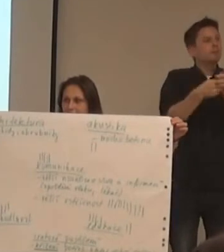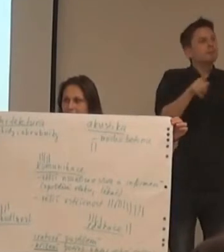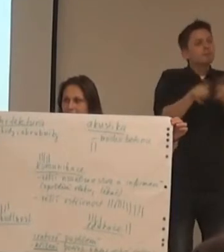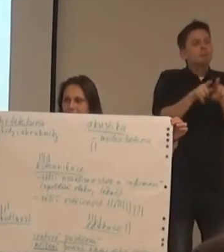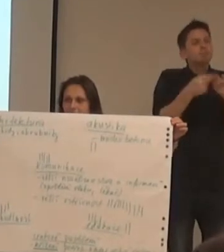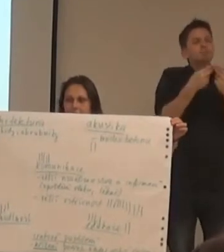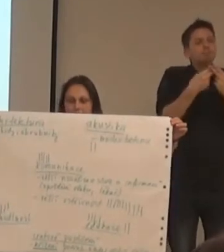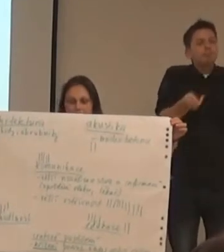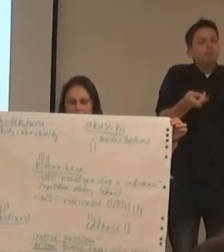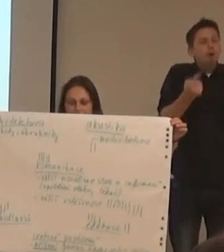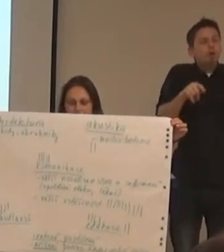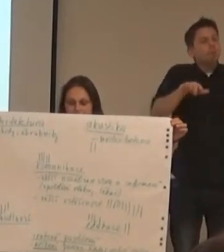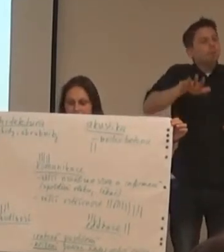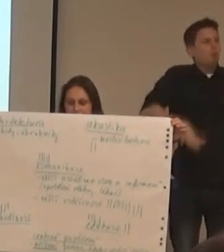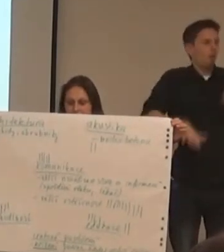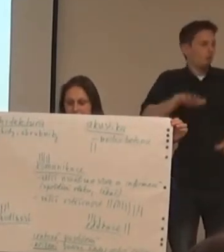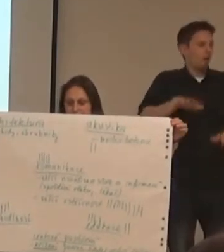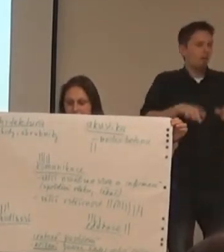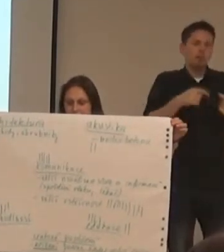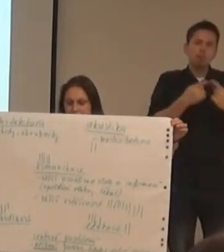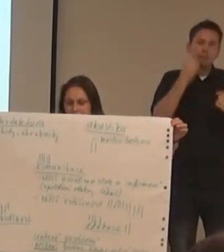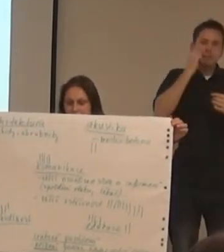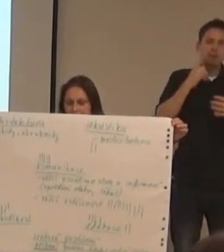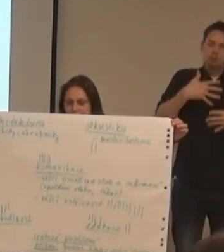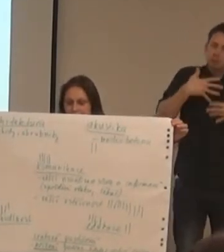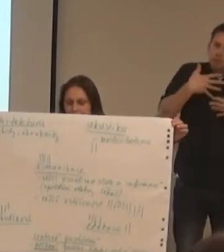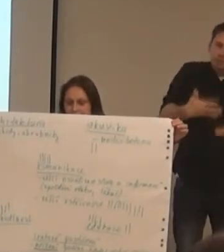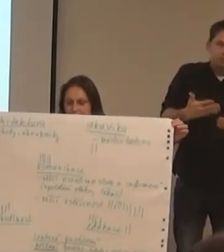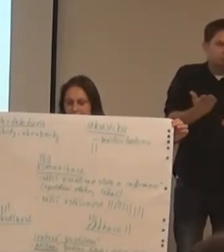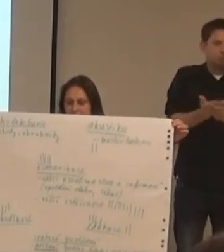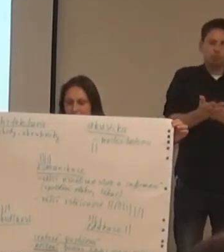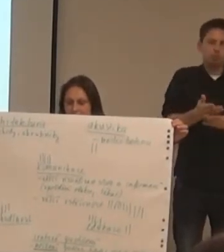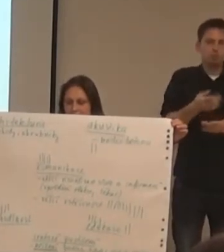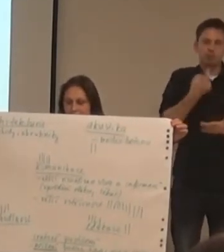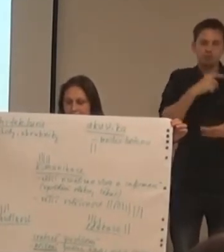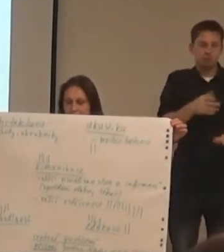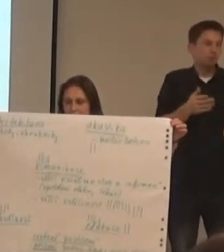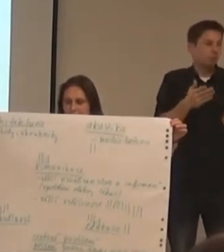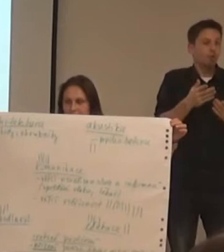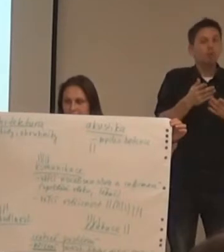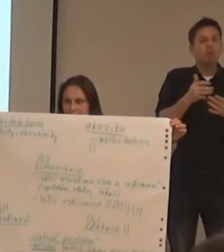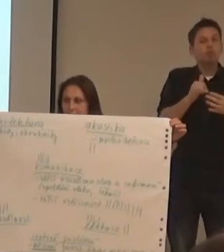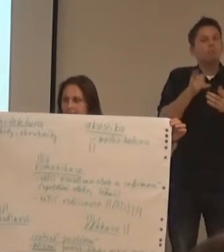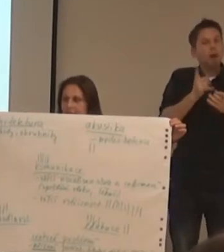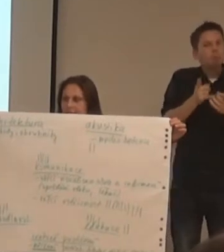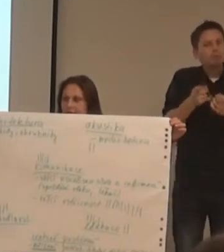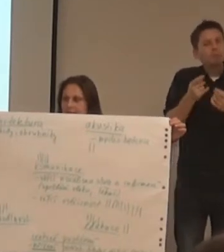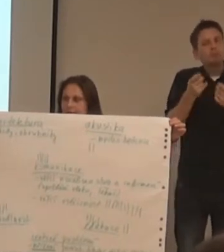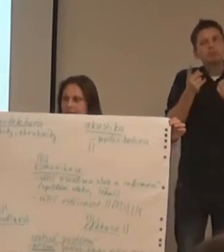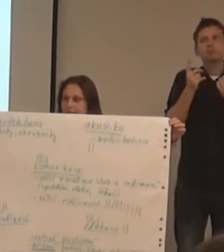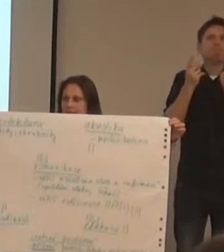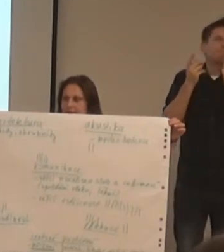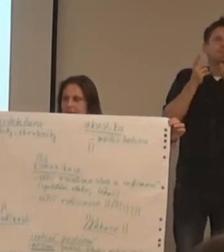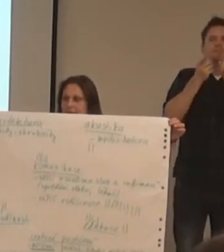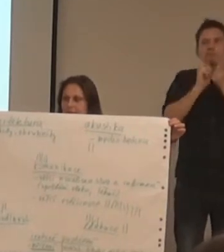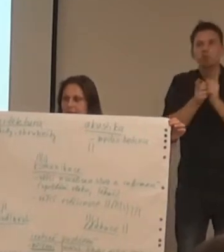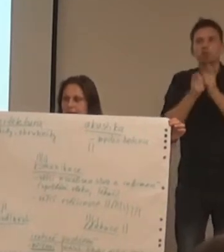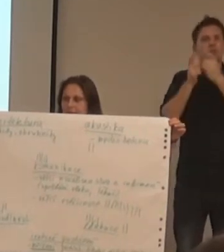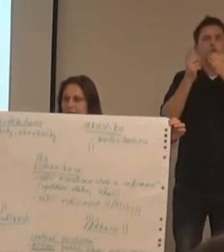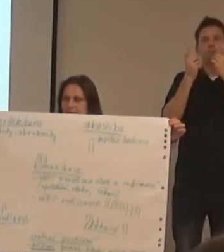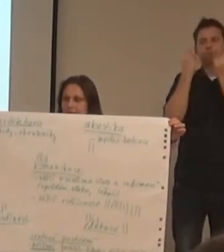do informaci nebo do aktivitu, události, říci nebo vede.